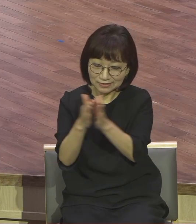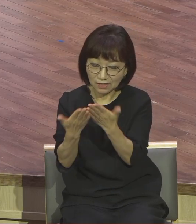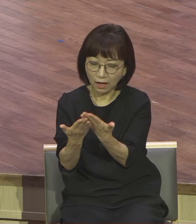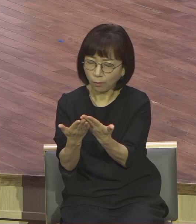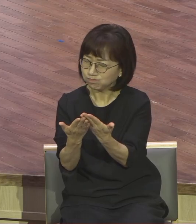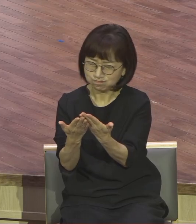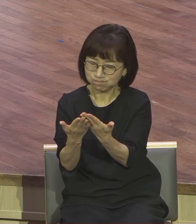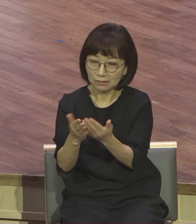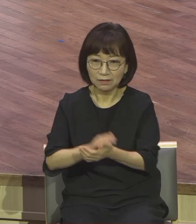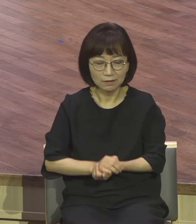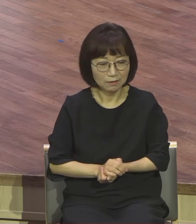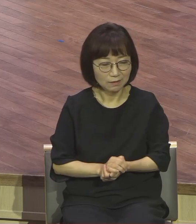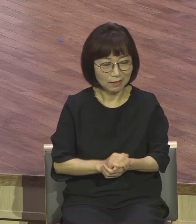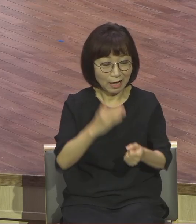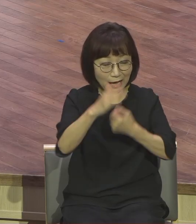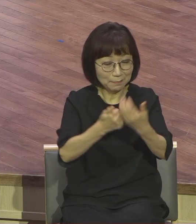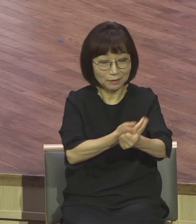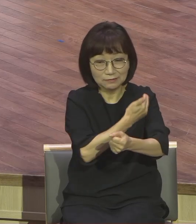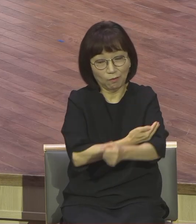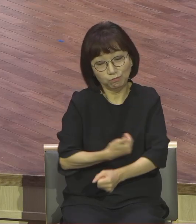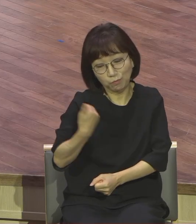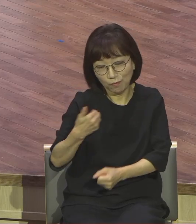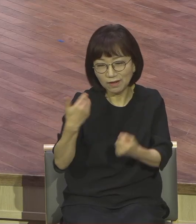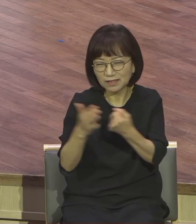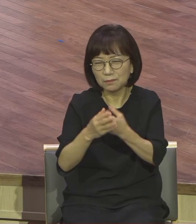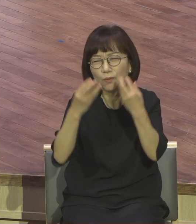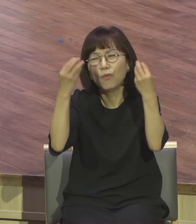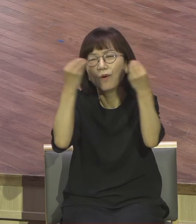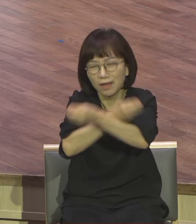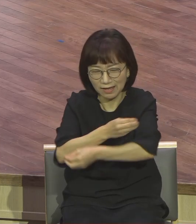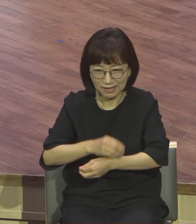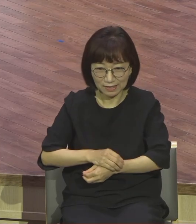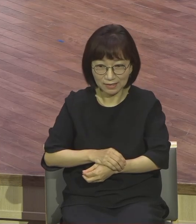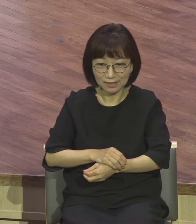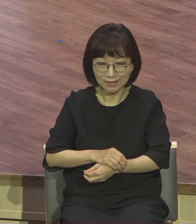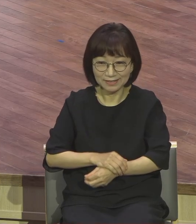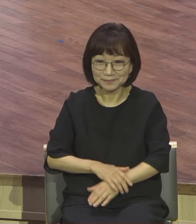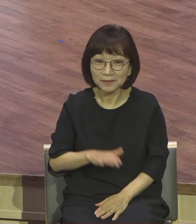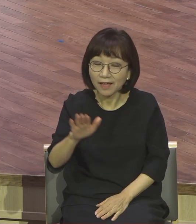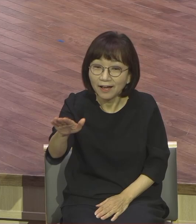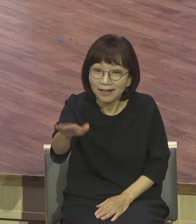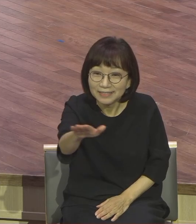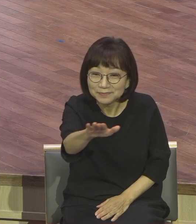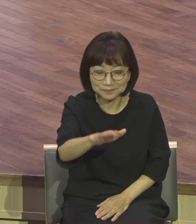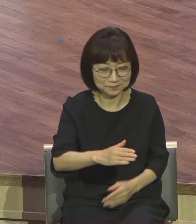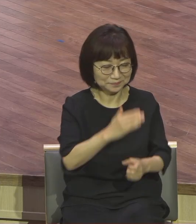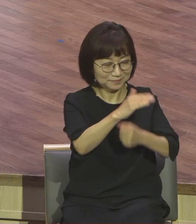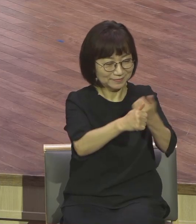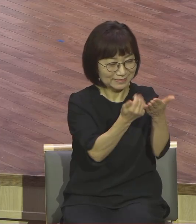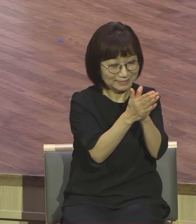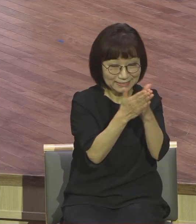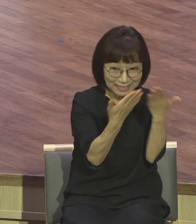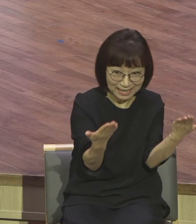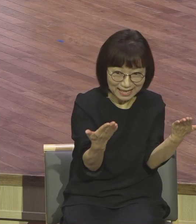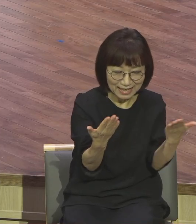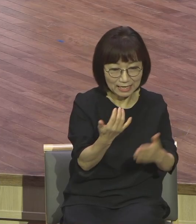오해했다. 지금도 성경에 대해서 오해한 사람 많이 있어요. 성경에는 윤리도덕적인 교훈이 되는 내용도 많이